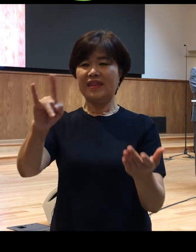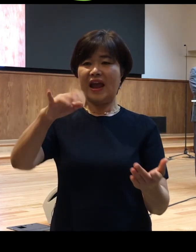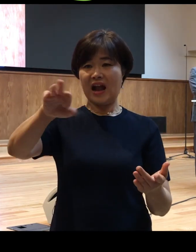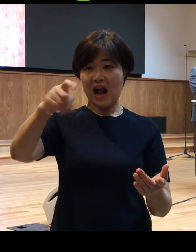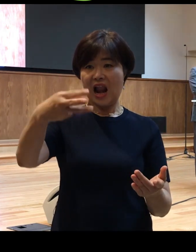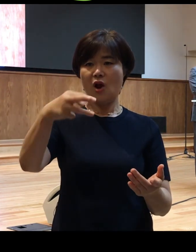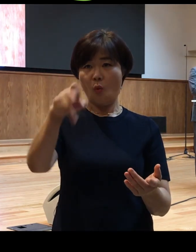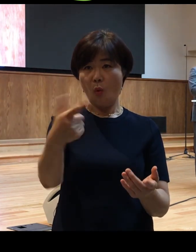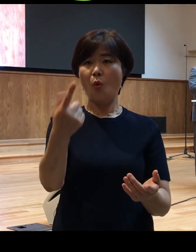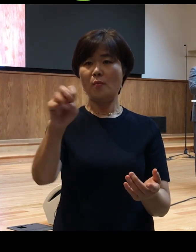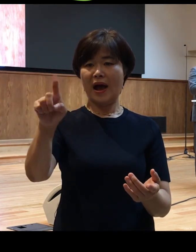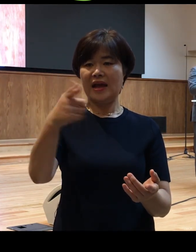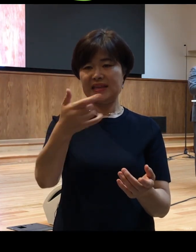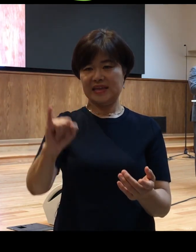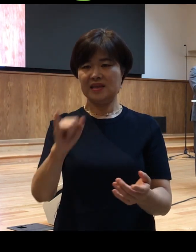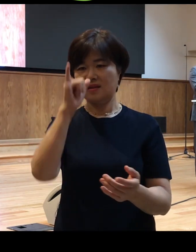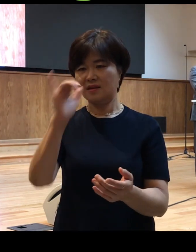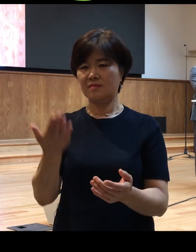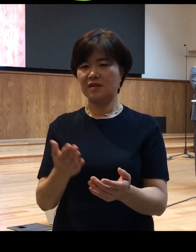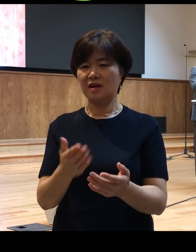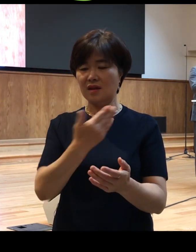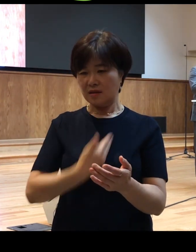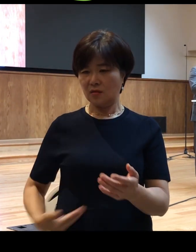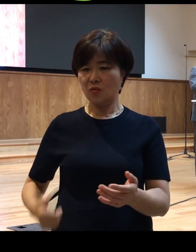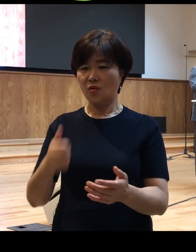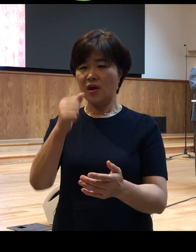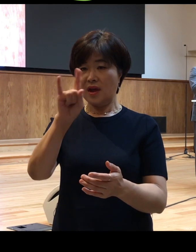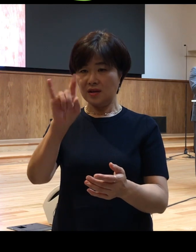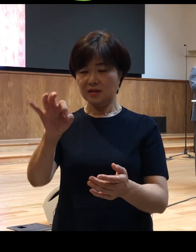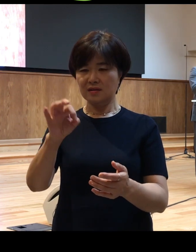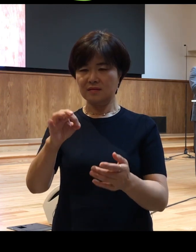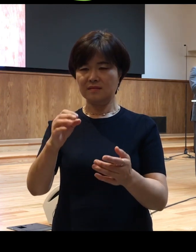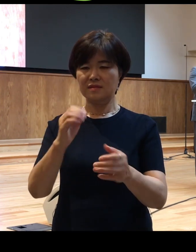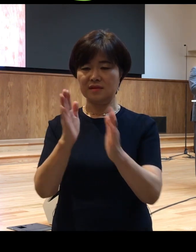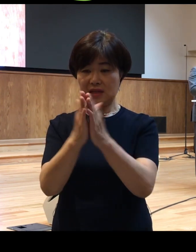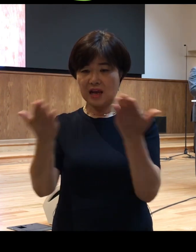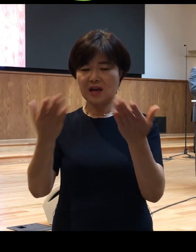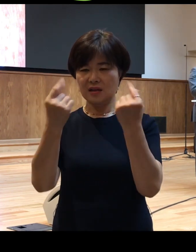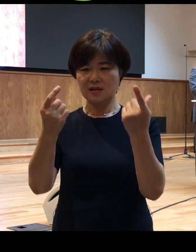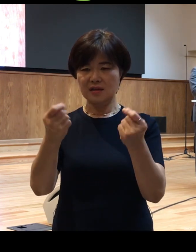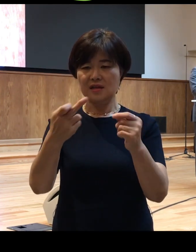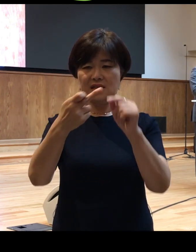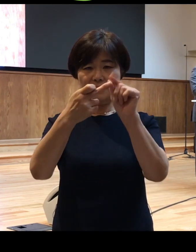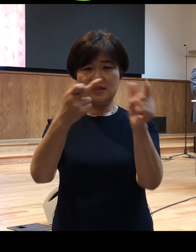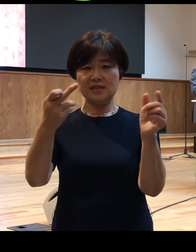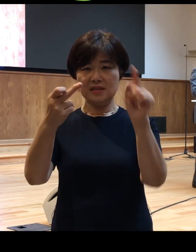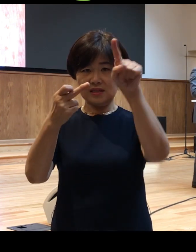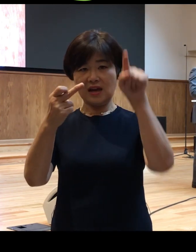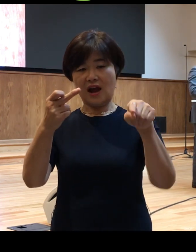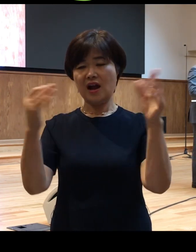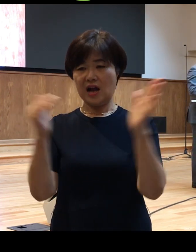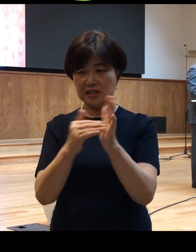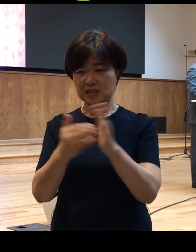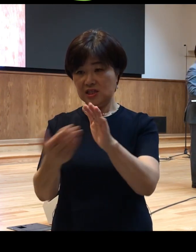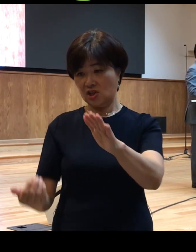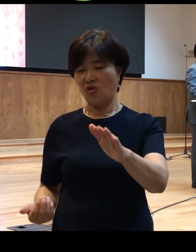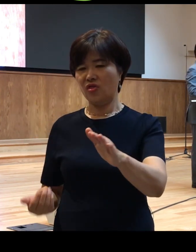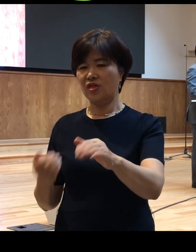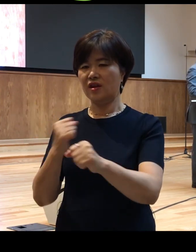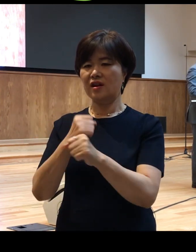그럼 사도행전은 마치 그런 데칼코마니와 같이 12장까지의 전반부는 예루살렘 교회를